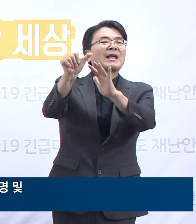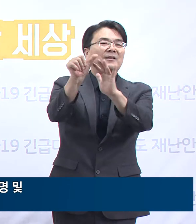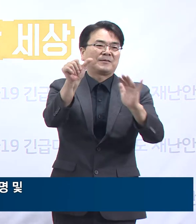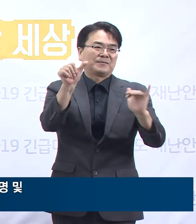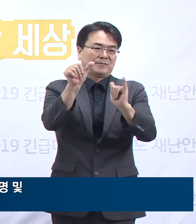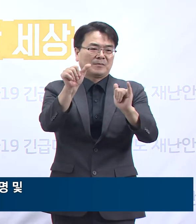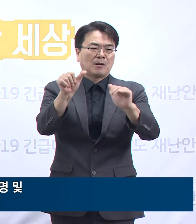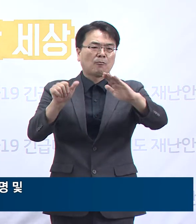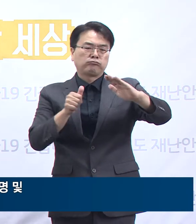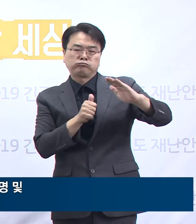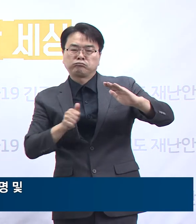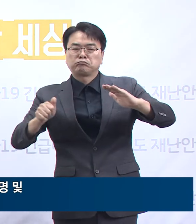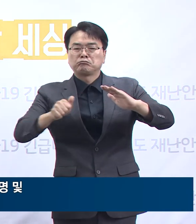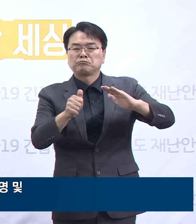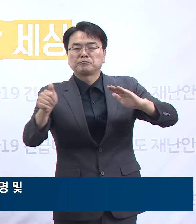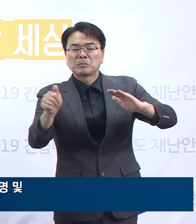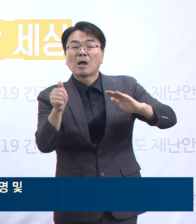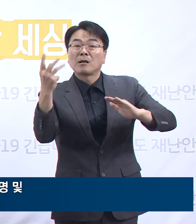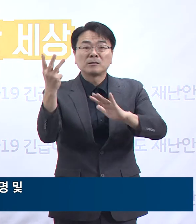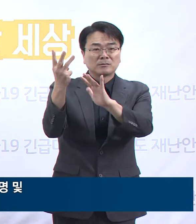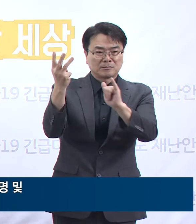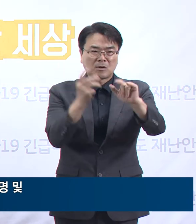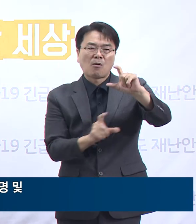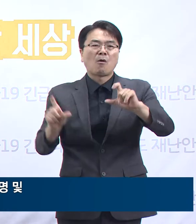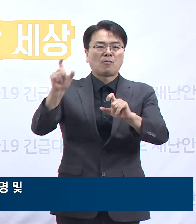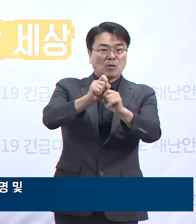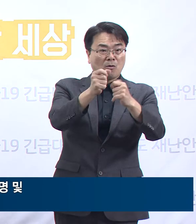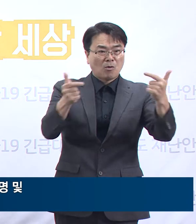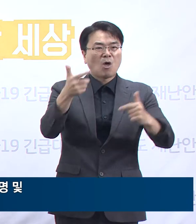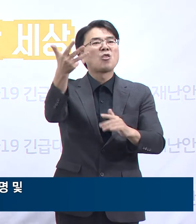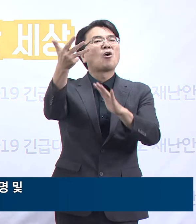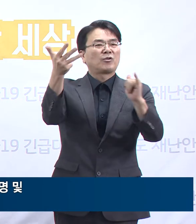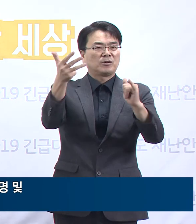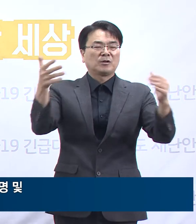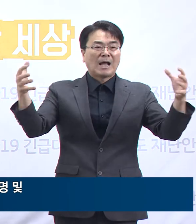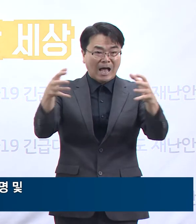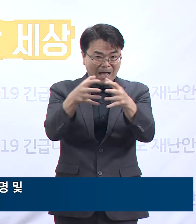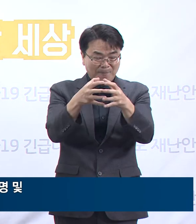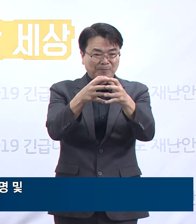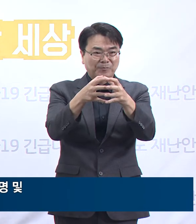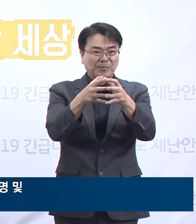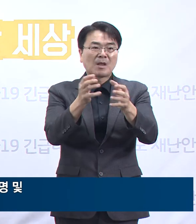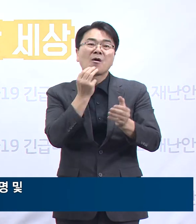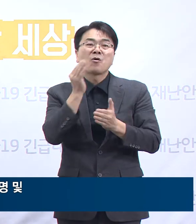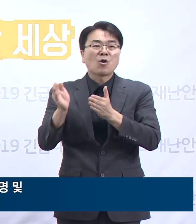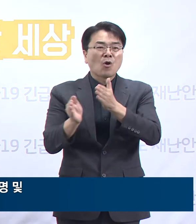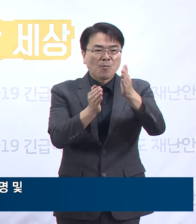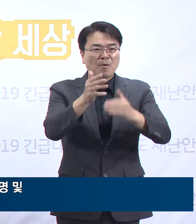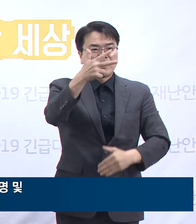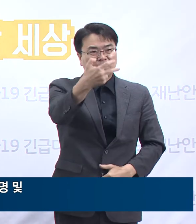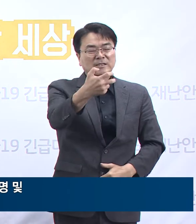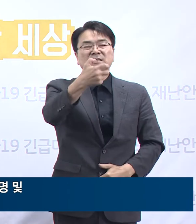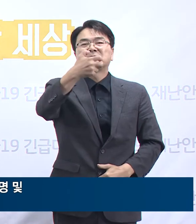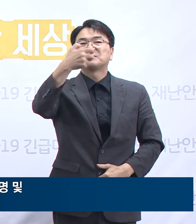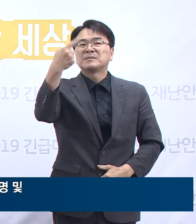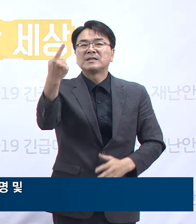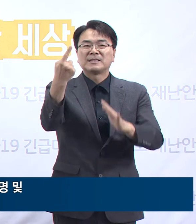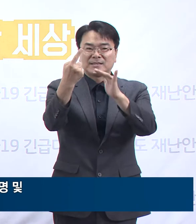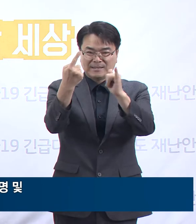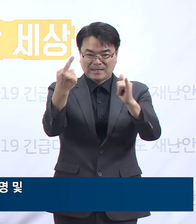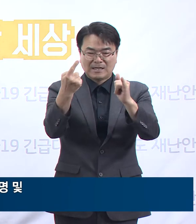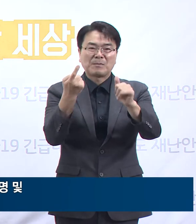일대를 방문했던 3명 등 8명이 추가 확진되어 누적 확진자는 경기도 내에서 총 71명입니다.